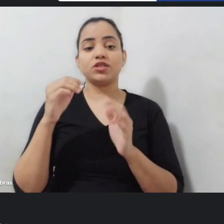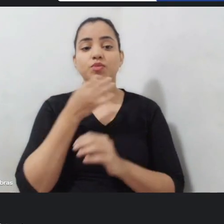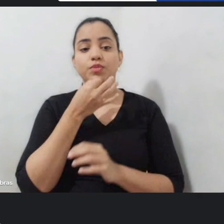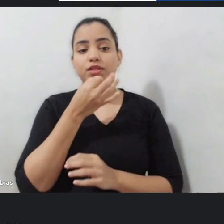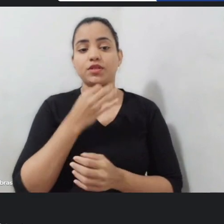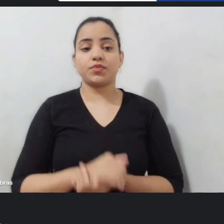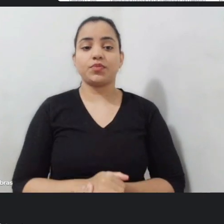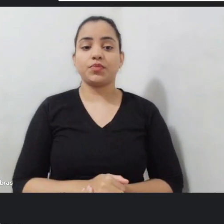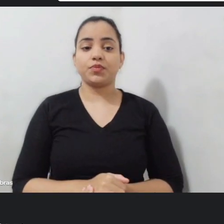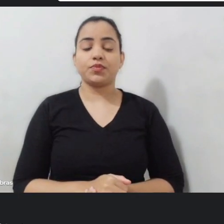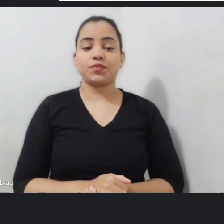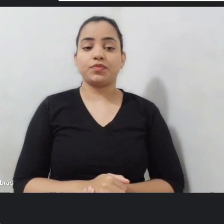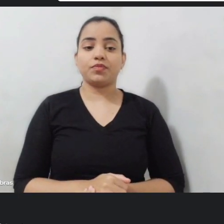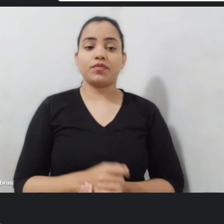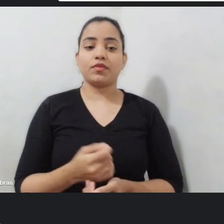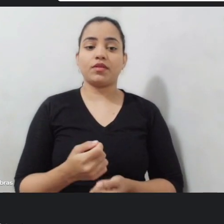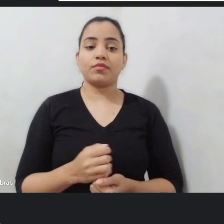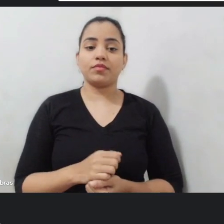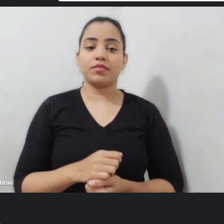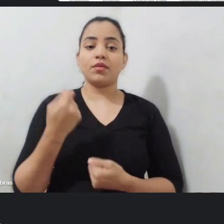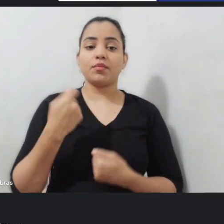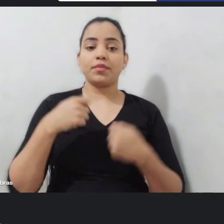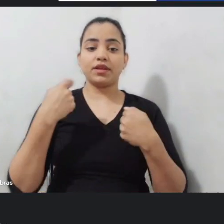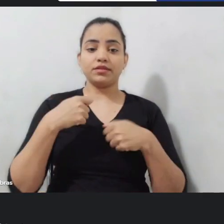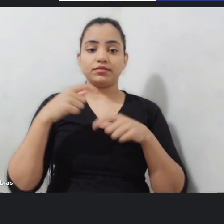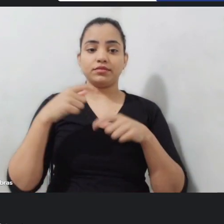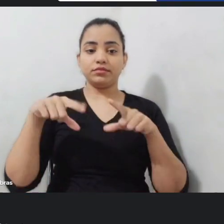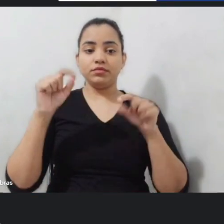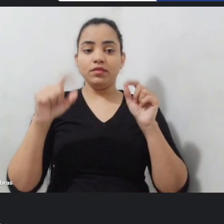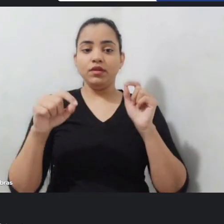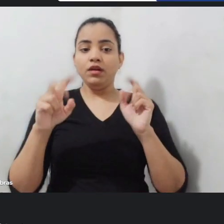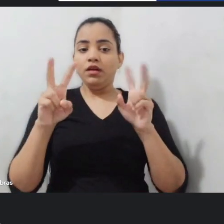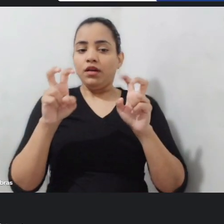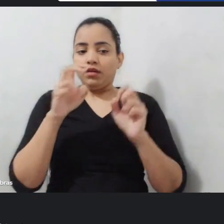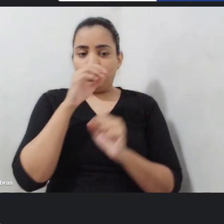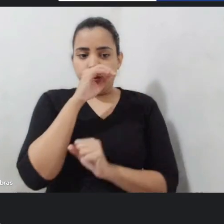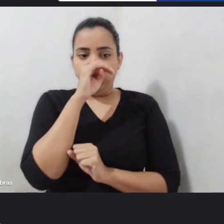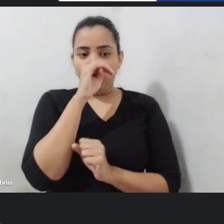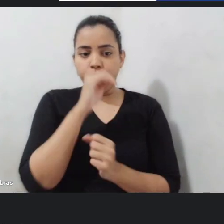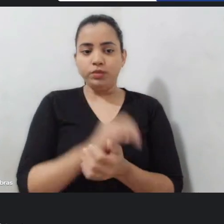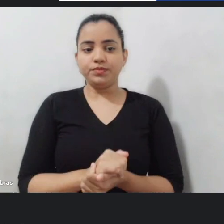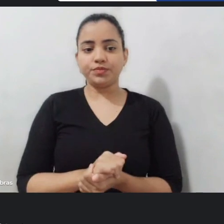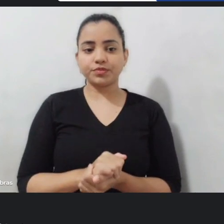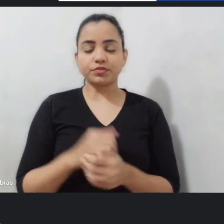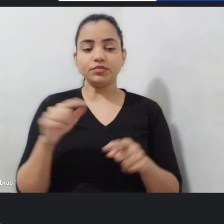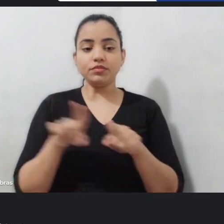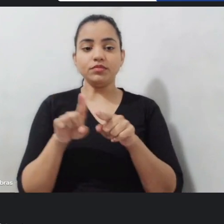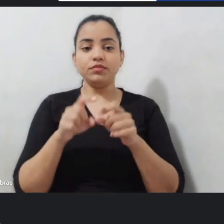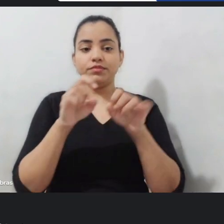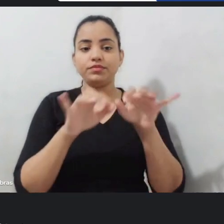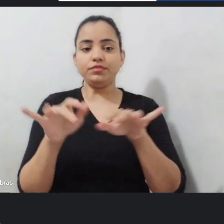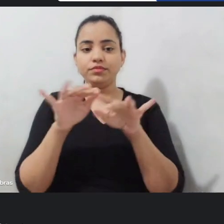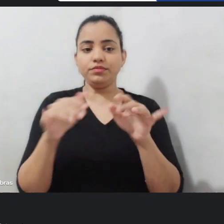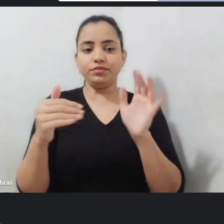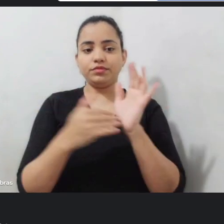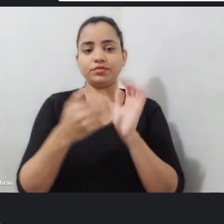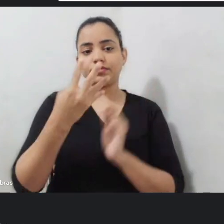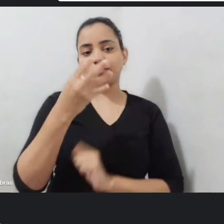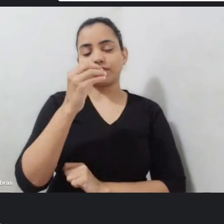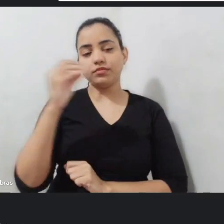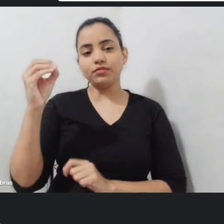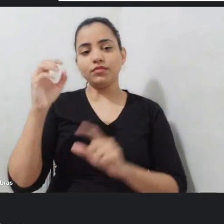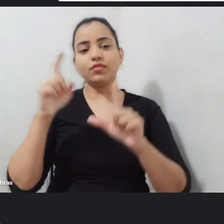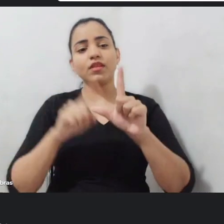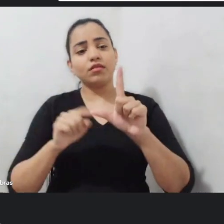Em seguida você vai escolher o tema e digitar, descrevê-lo em até 400 caracteres e